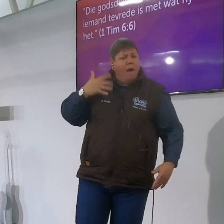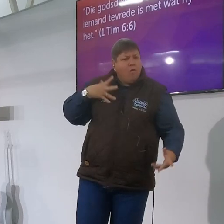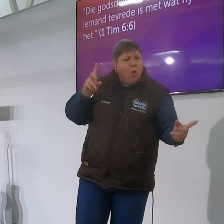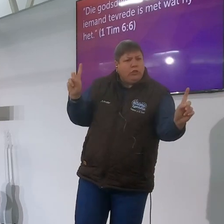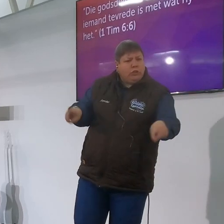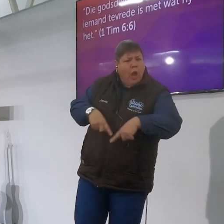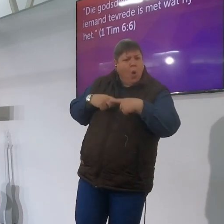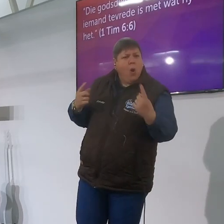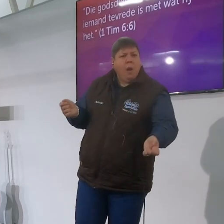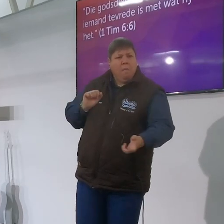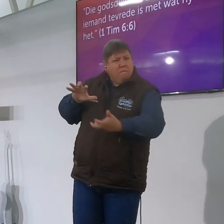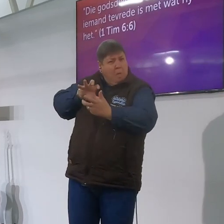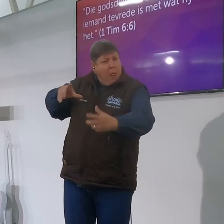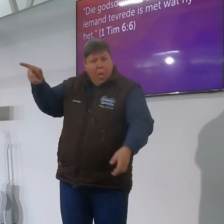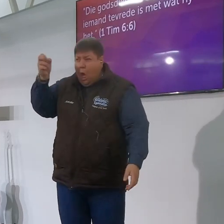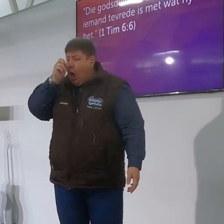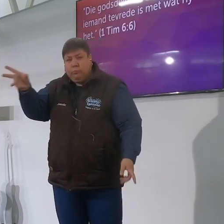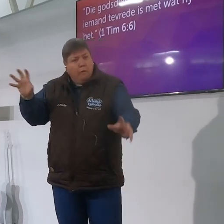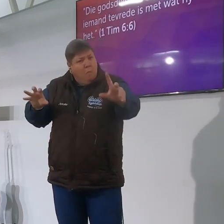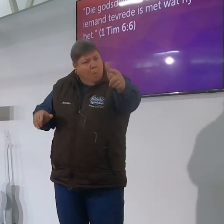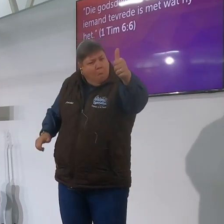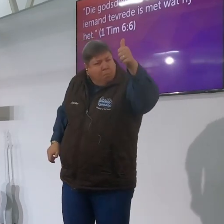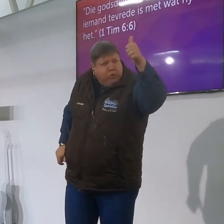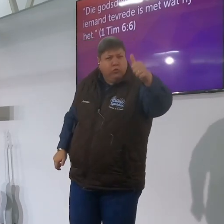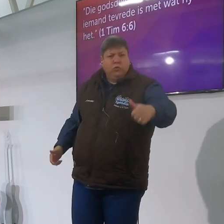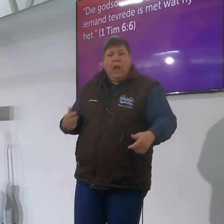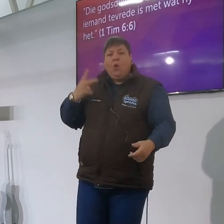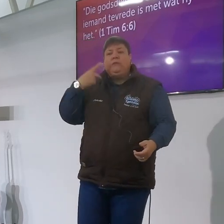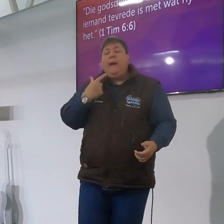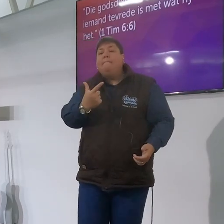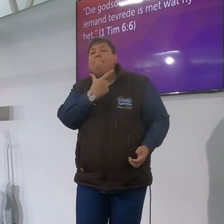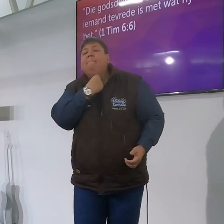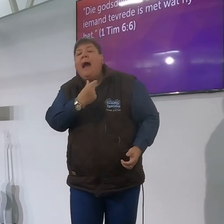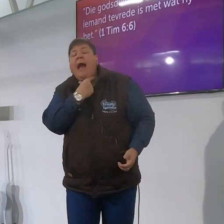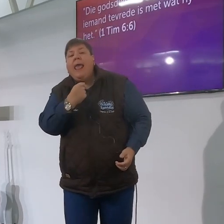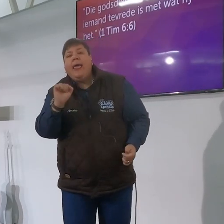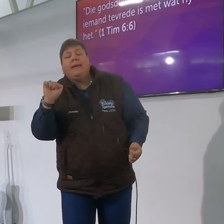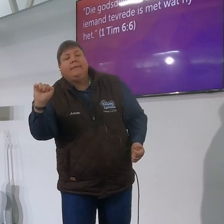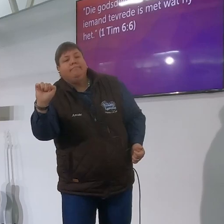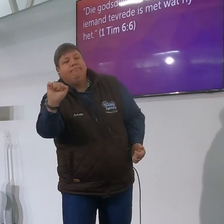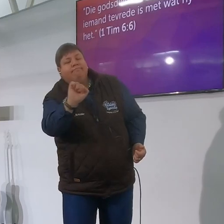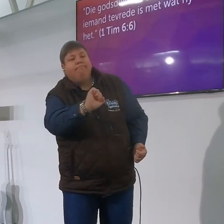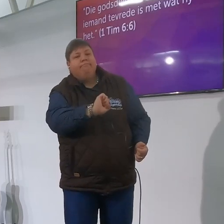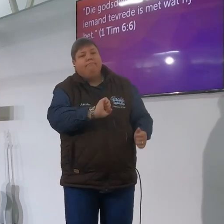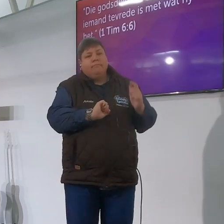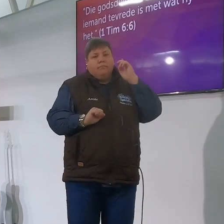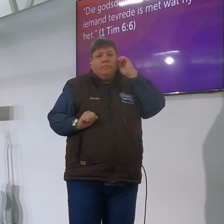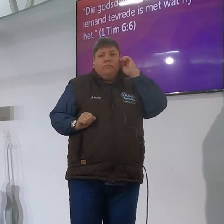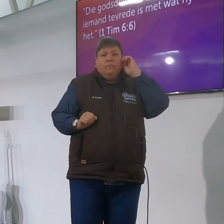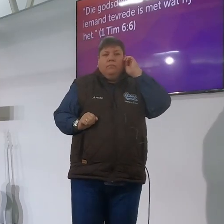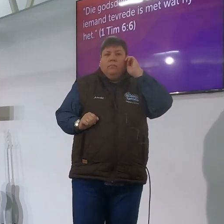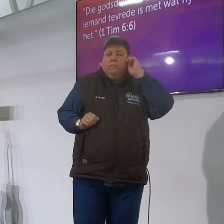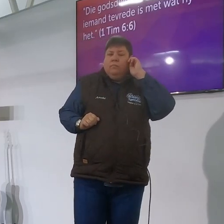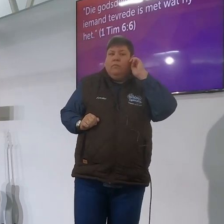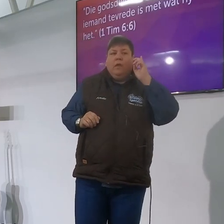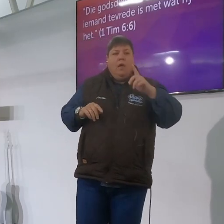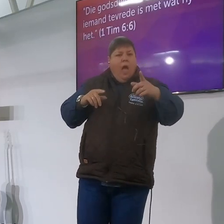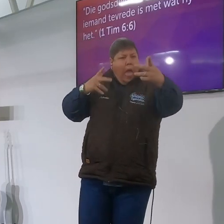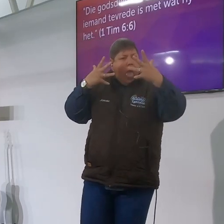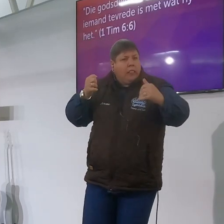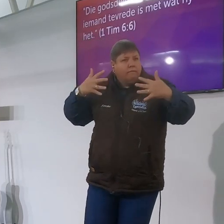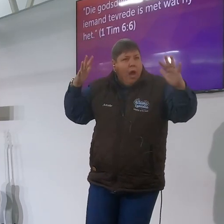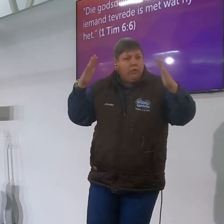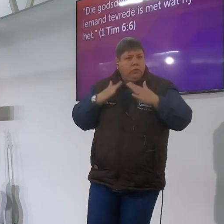familie kon gehaad het jy kan net inkleer net met wat jy wil as ek net daai iets anders as ek ook een vakantiehuis by die strand kon